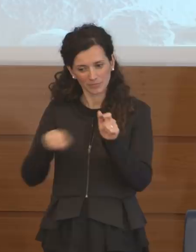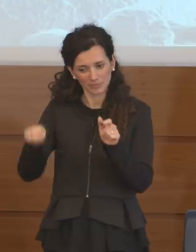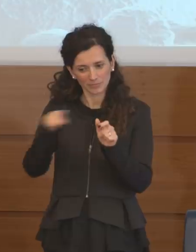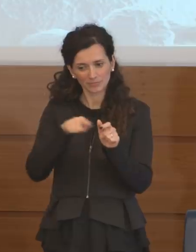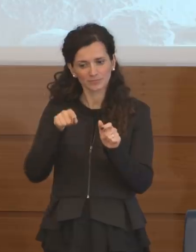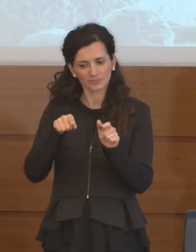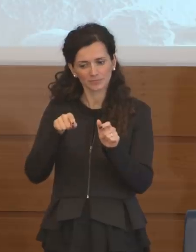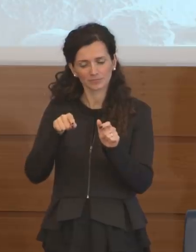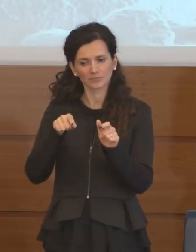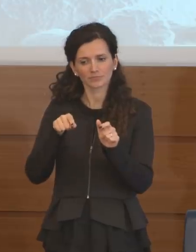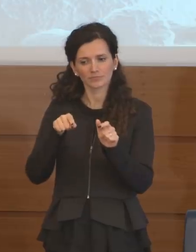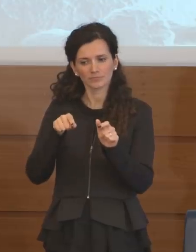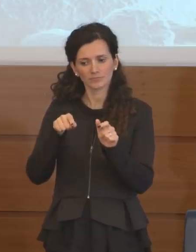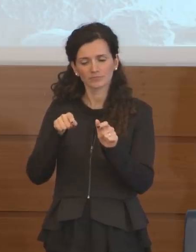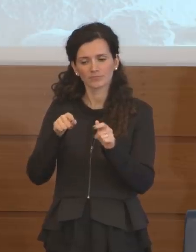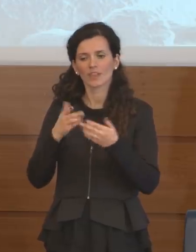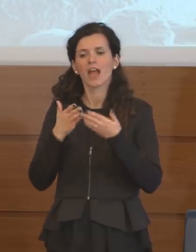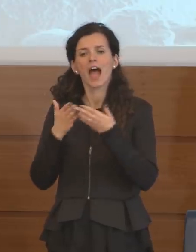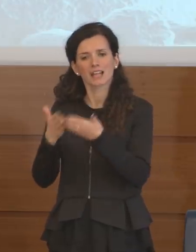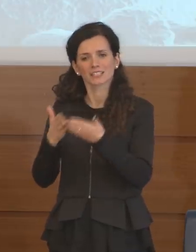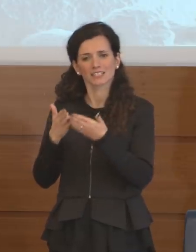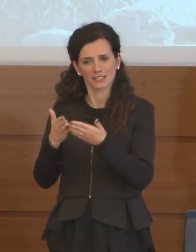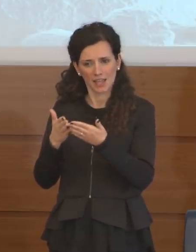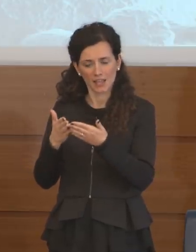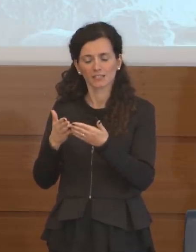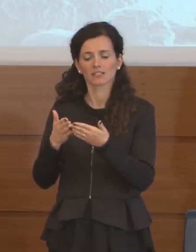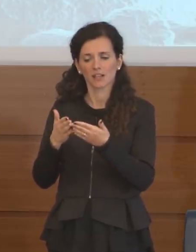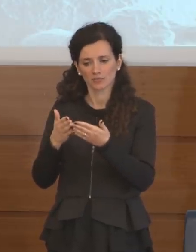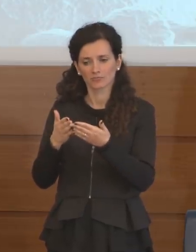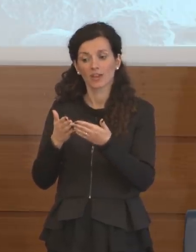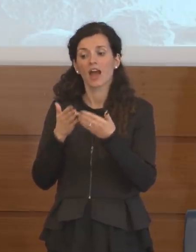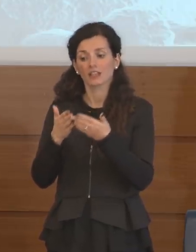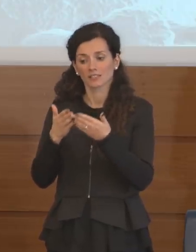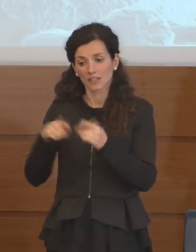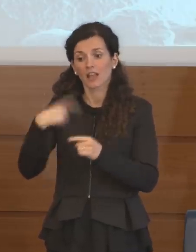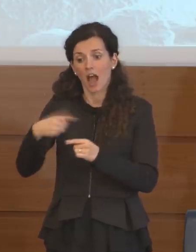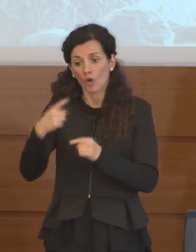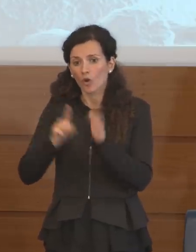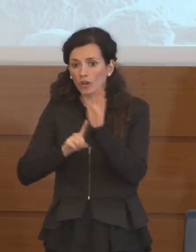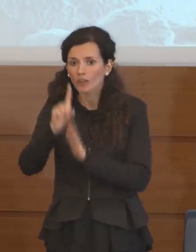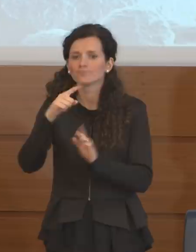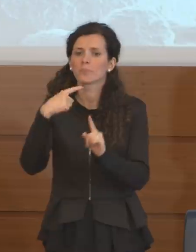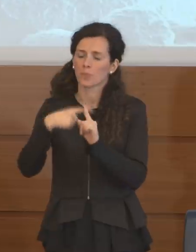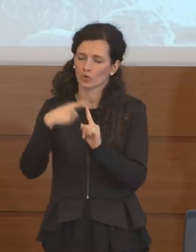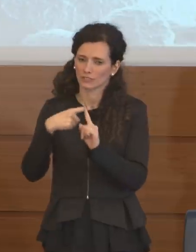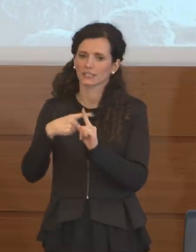assistenza, ancora risultano positive,